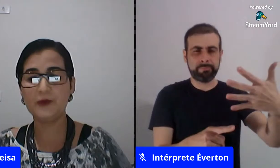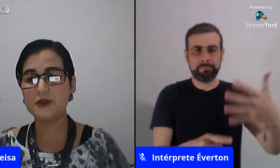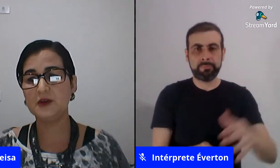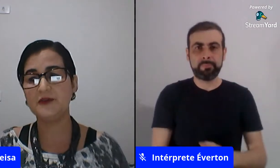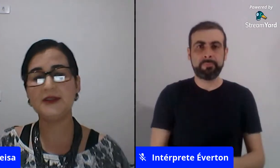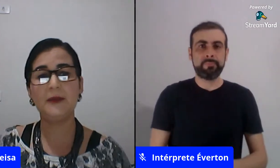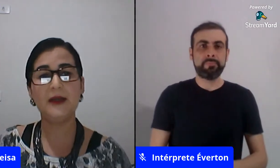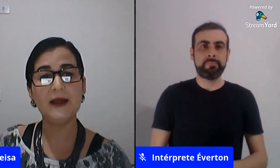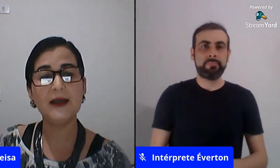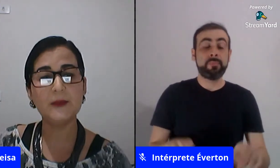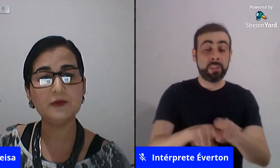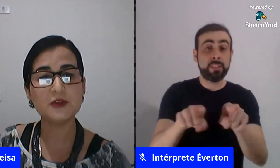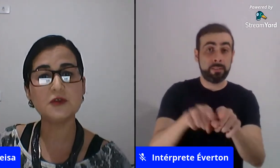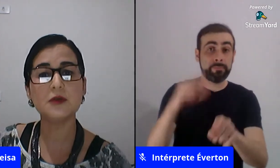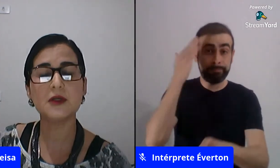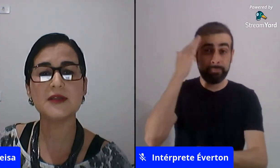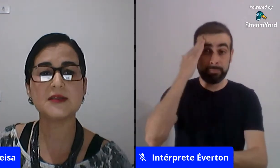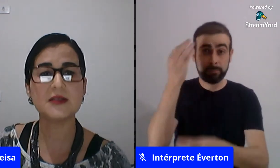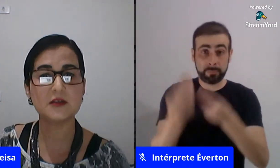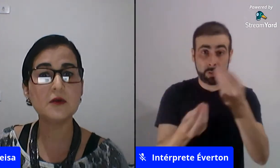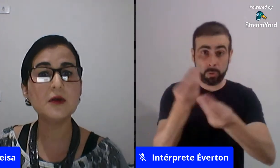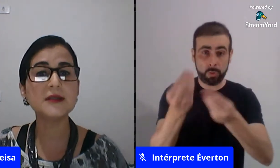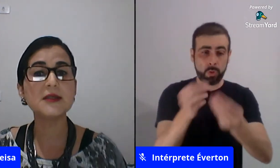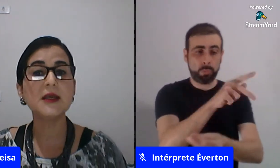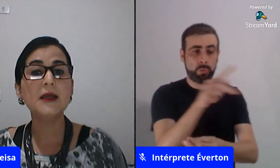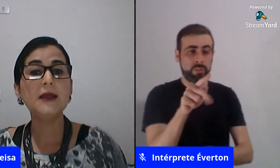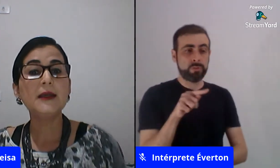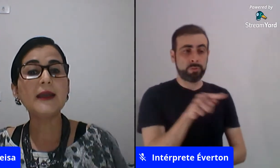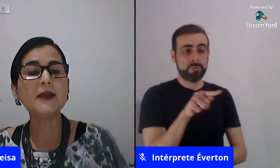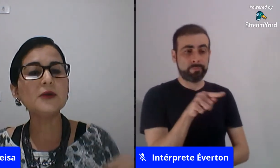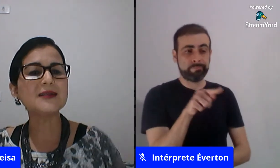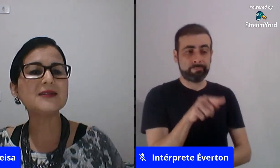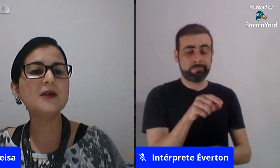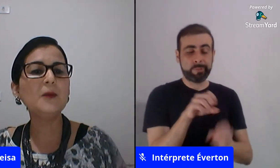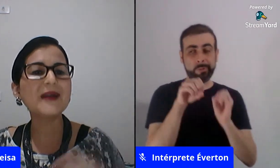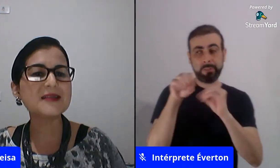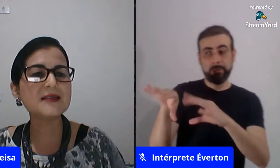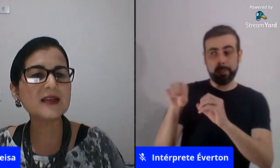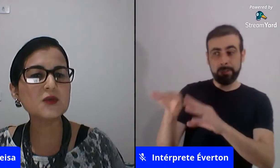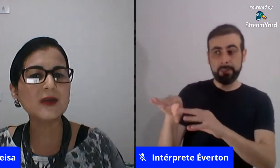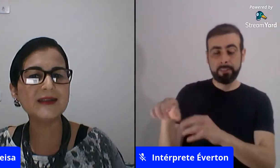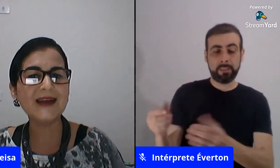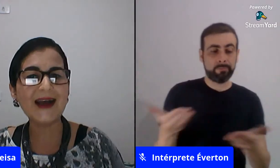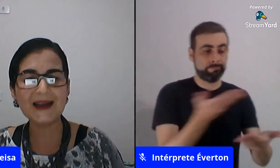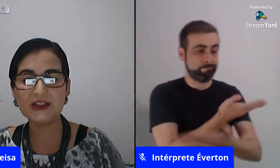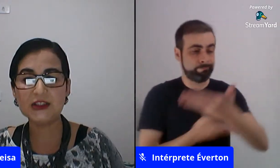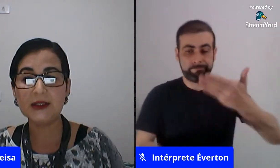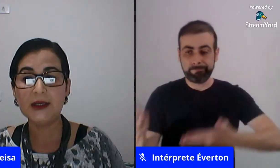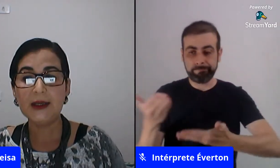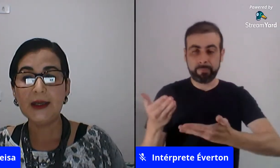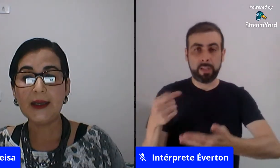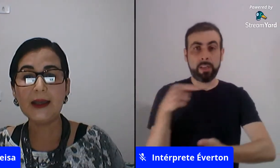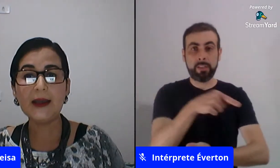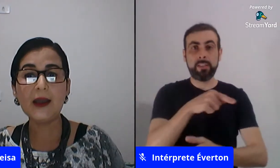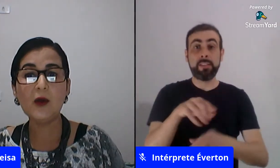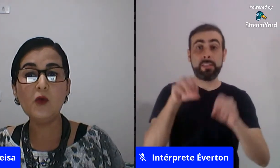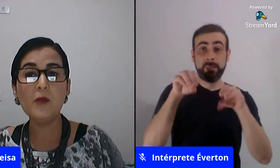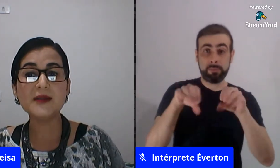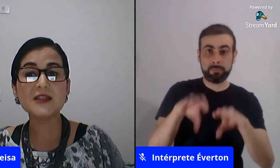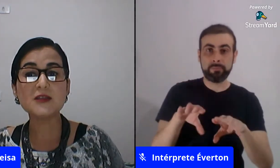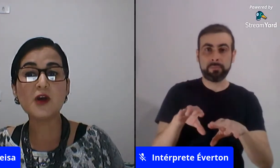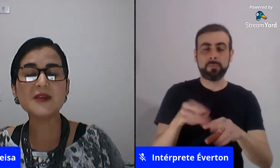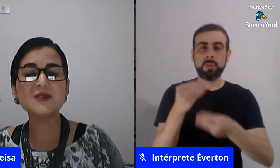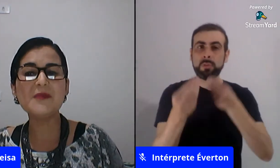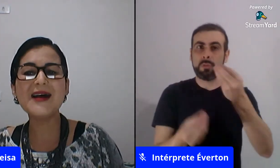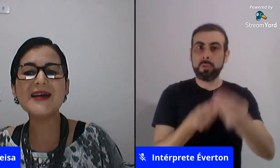o professor que vai trabalhar e a professora com essas questões que a educação para a sexualidade ela é